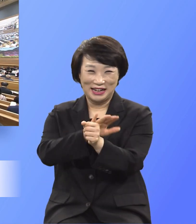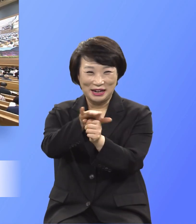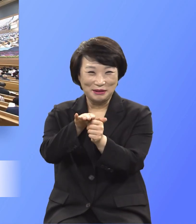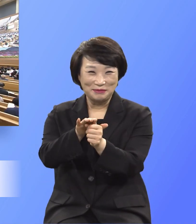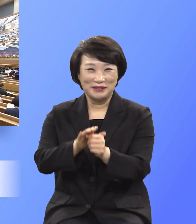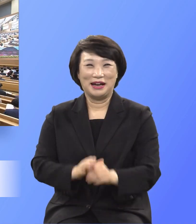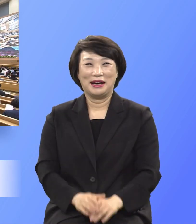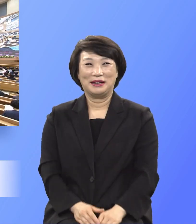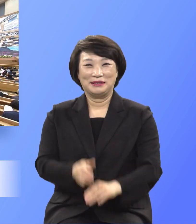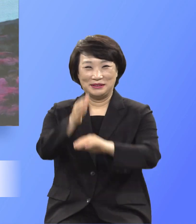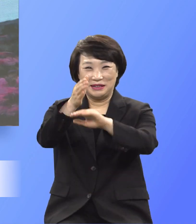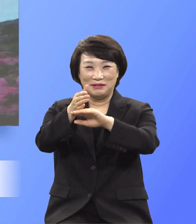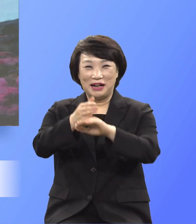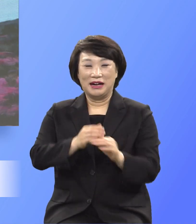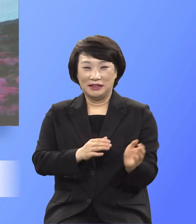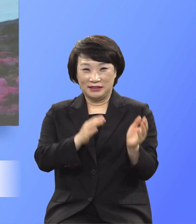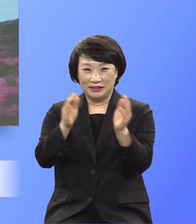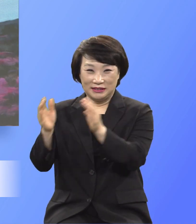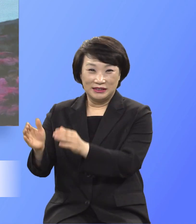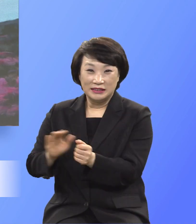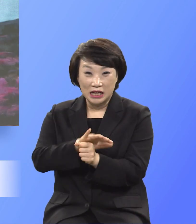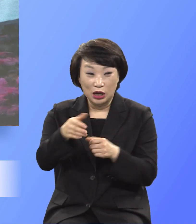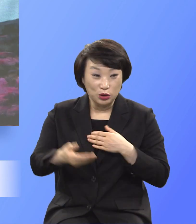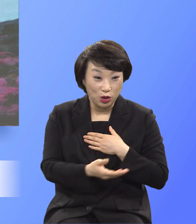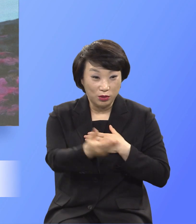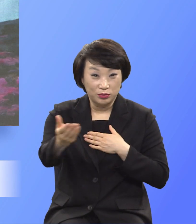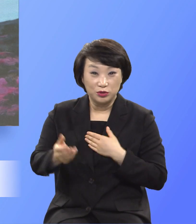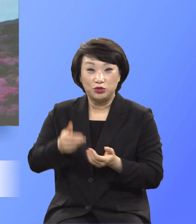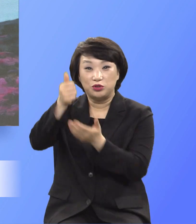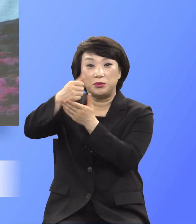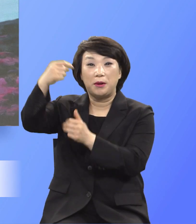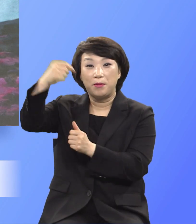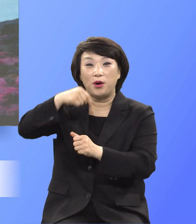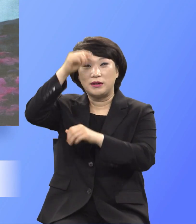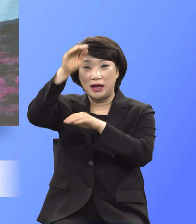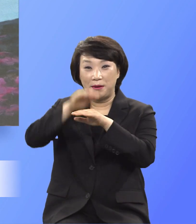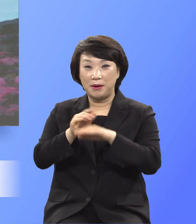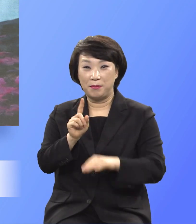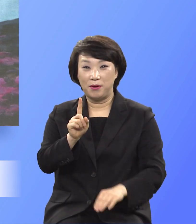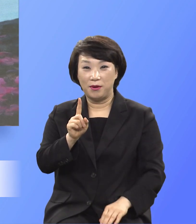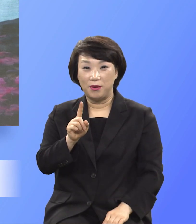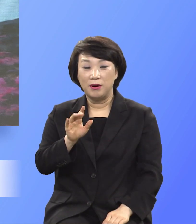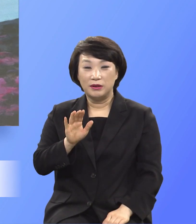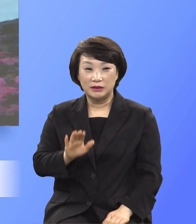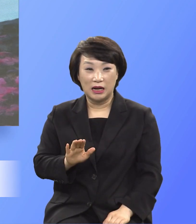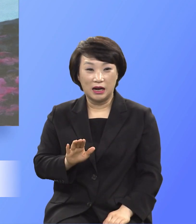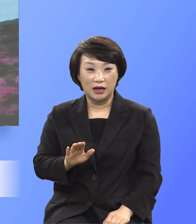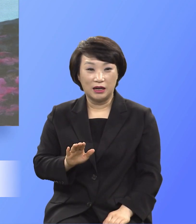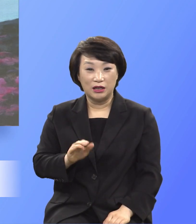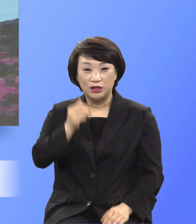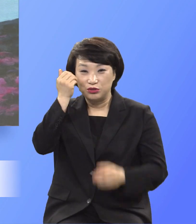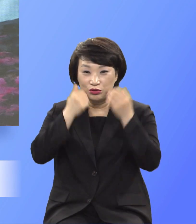사랑하는 여러분. 그러므로 주님이 요구하시는 예배는 감히 독자를